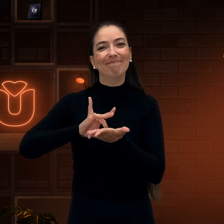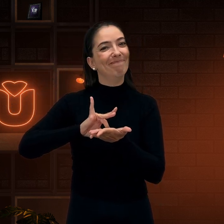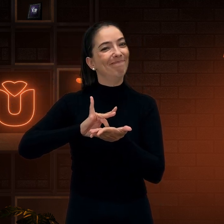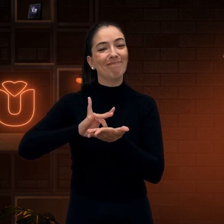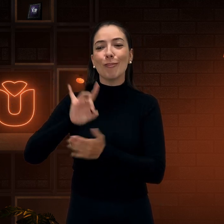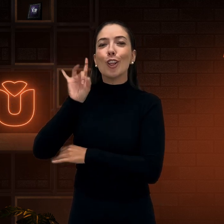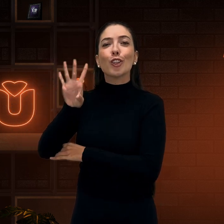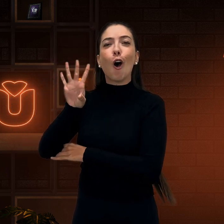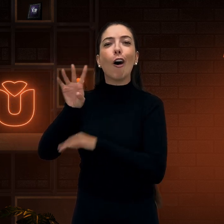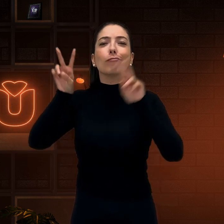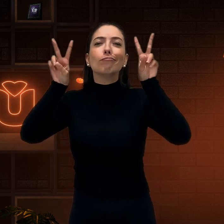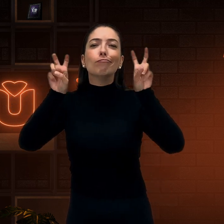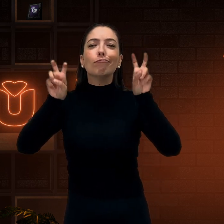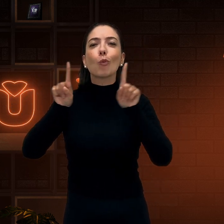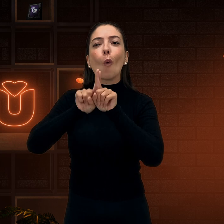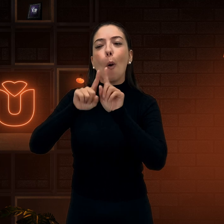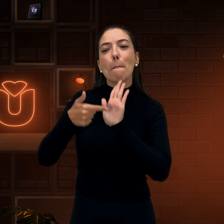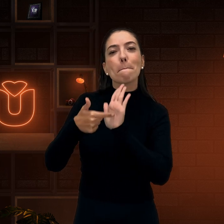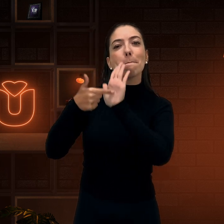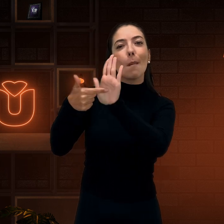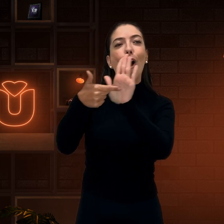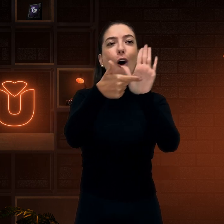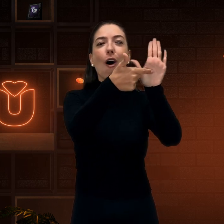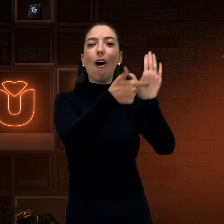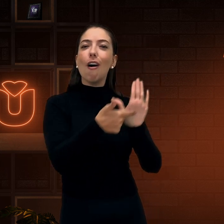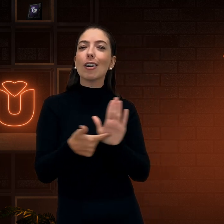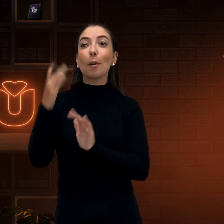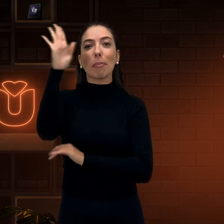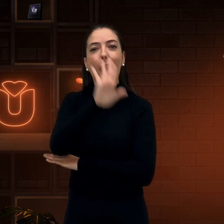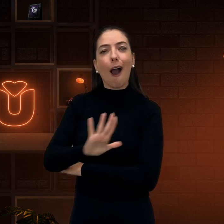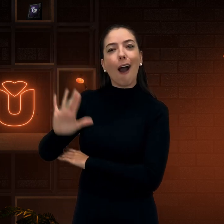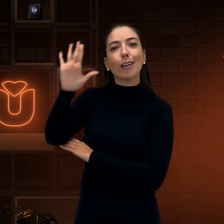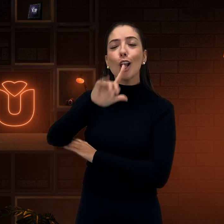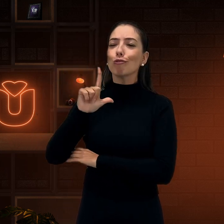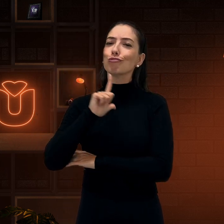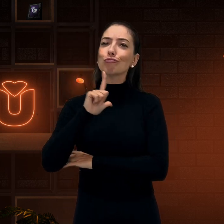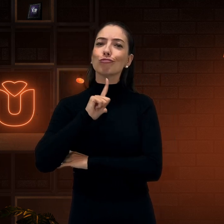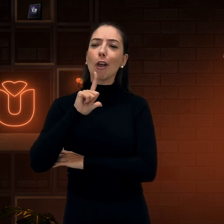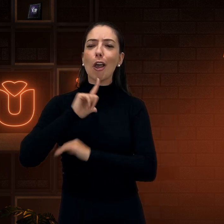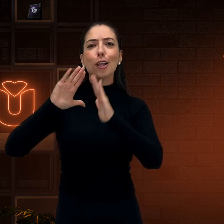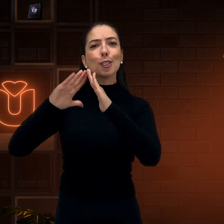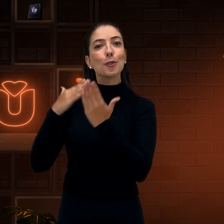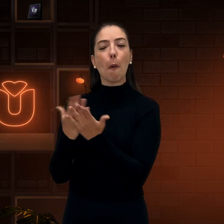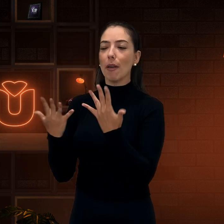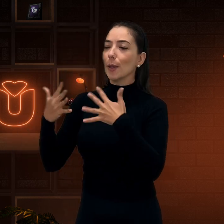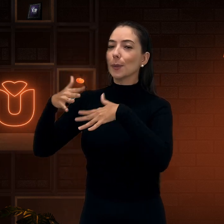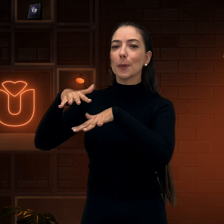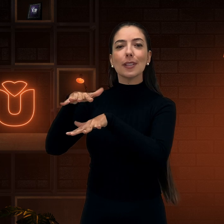Claro que não! É só para mostrar. Inclusão é só discurso. As escolas